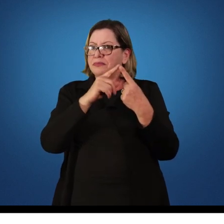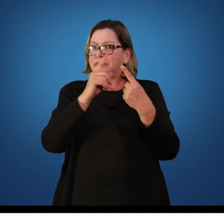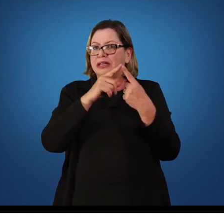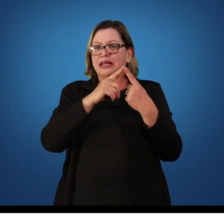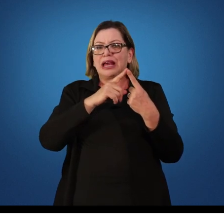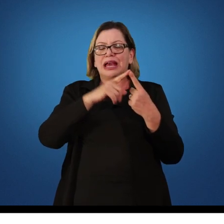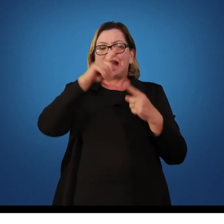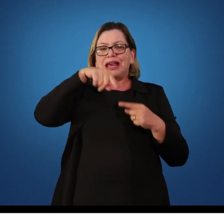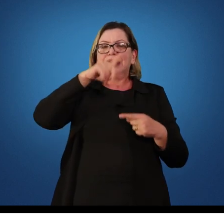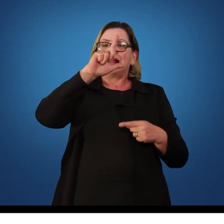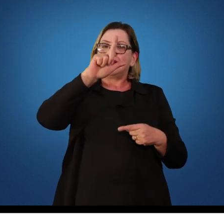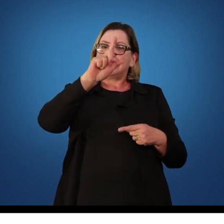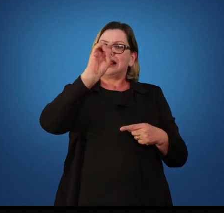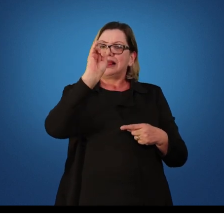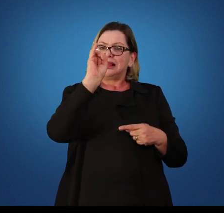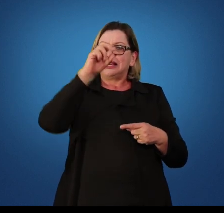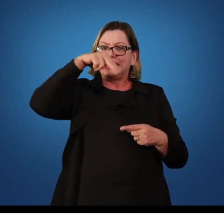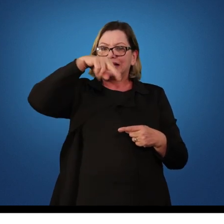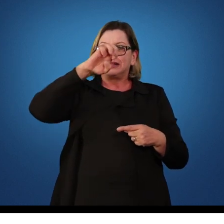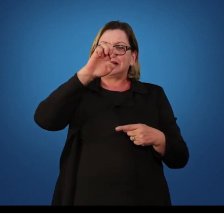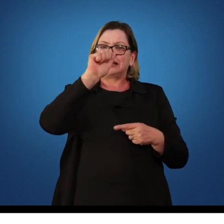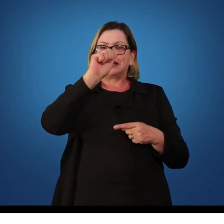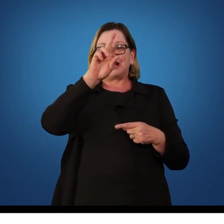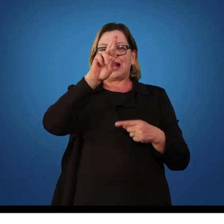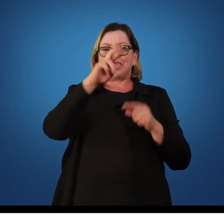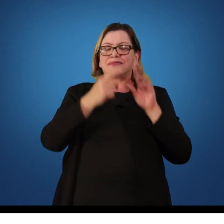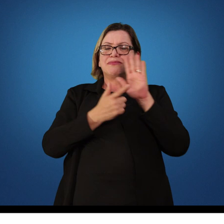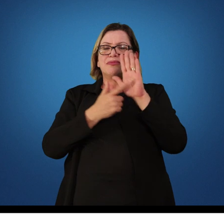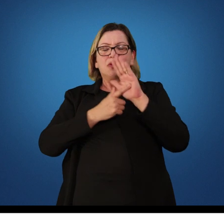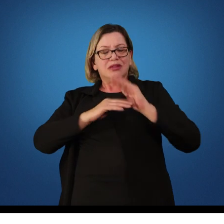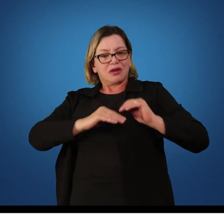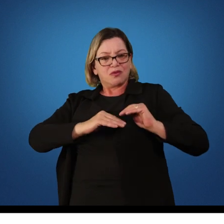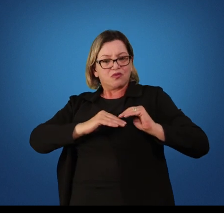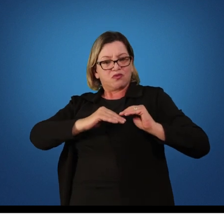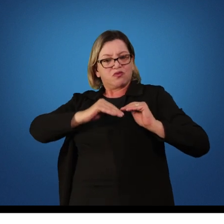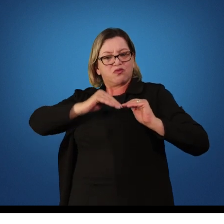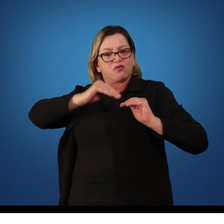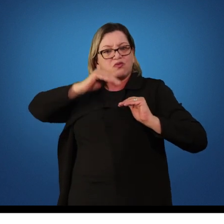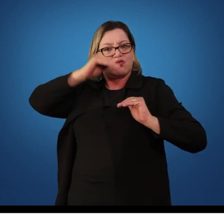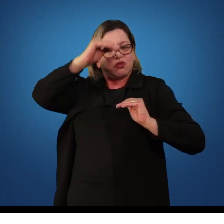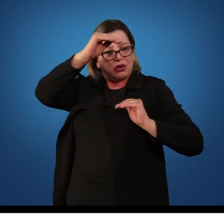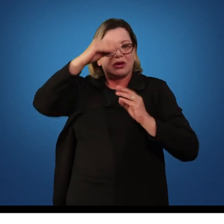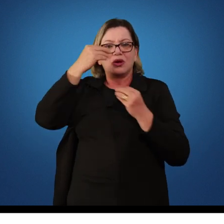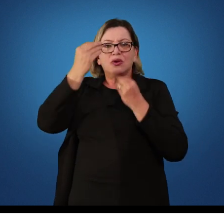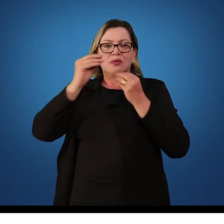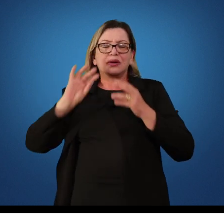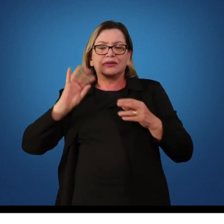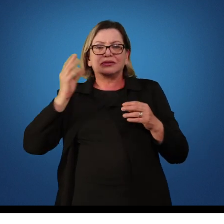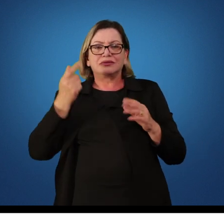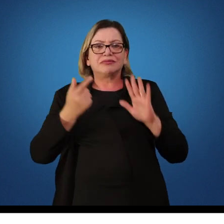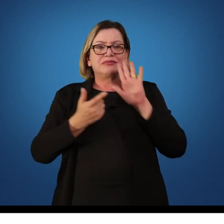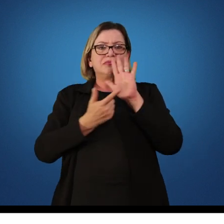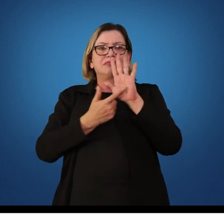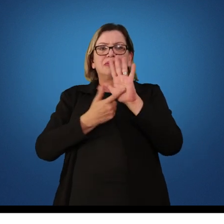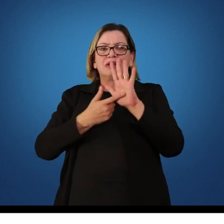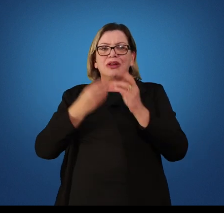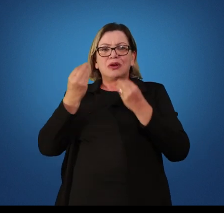linear. Indica um aumento no desempenho ao longo do tempo. Então, esse meu aluno, ele tem um